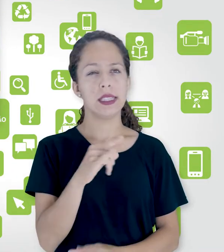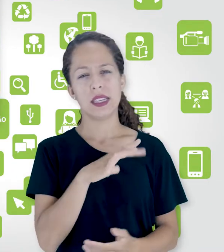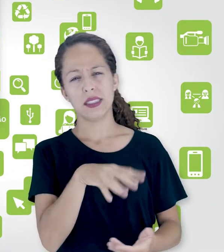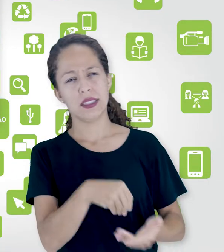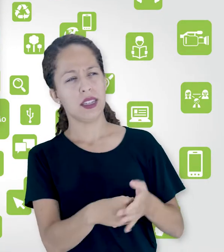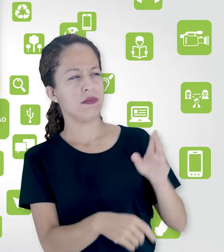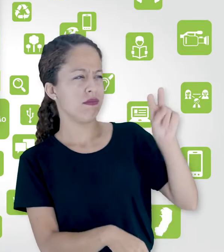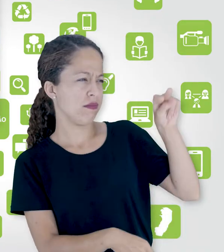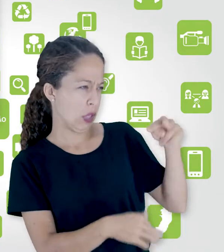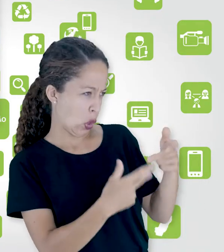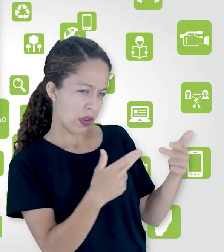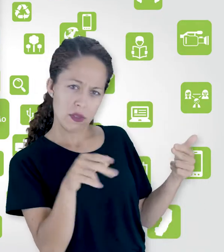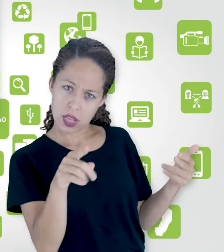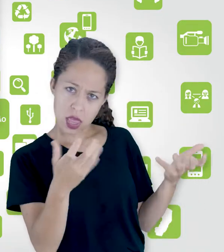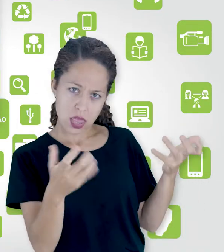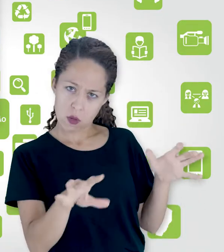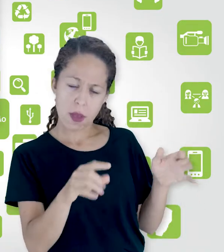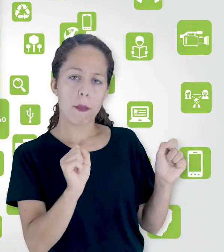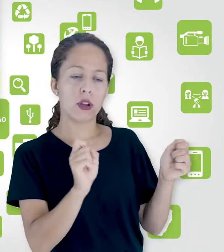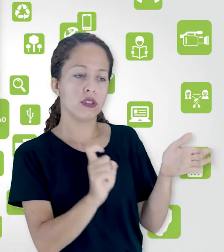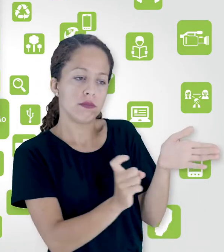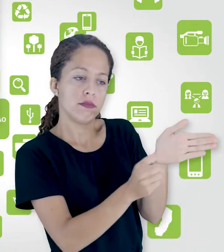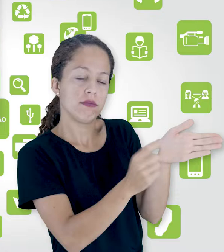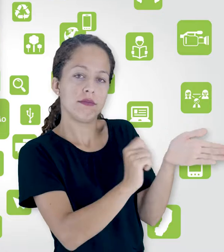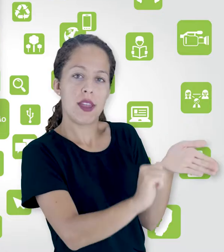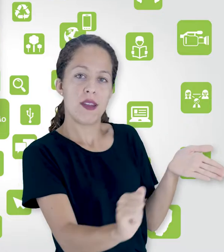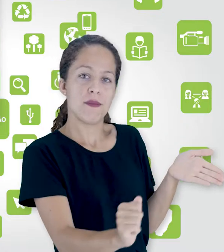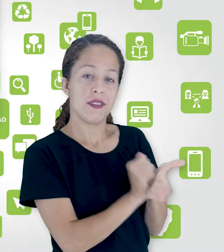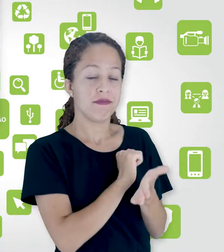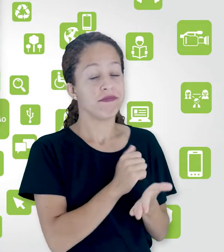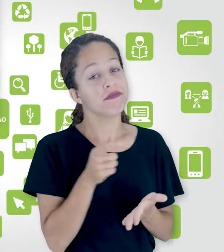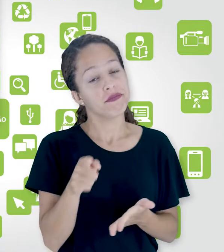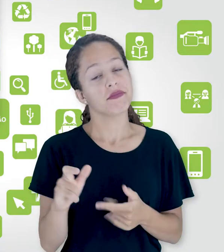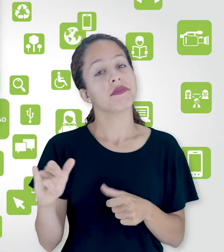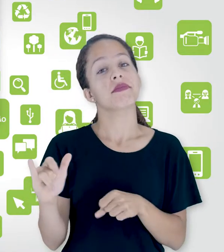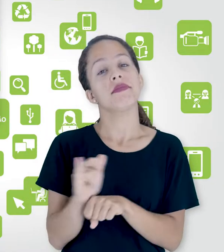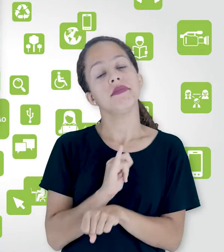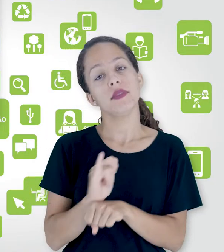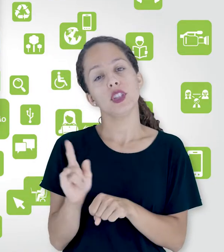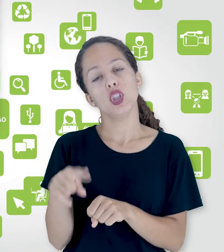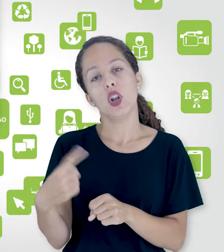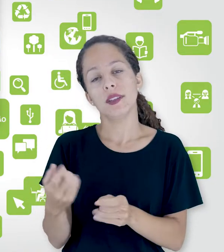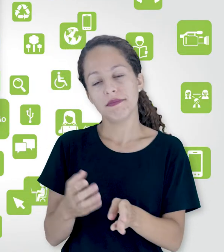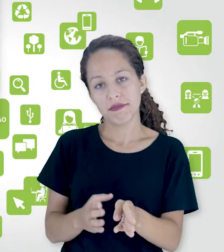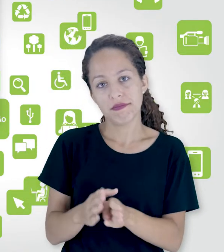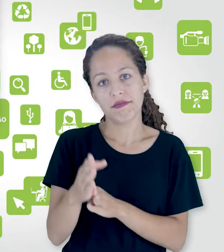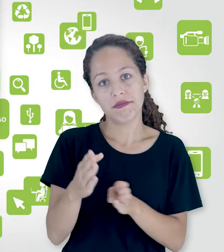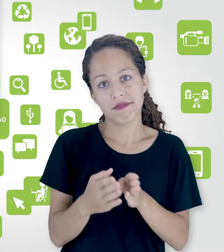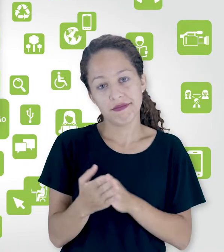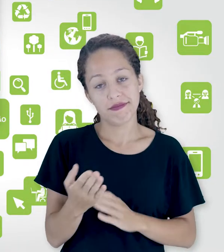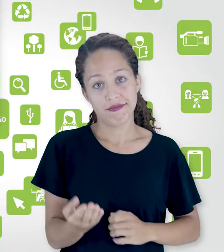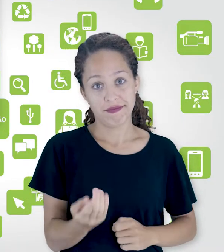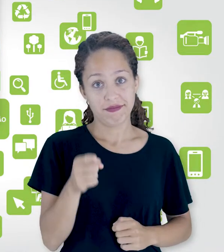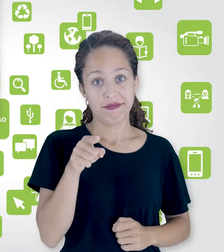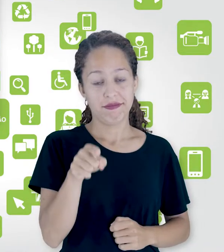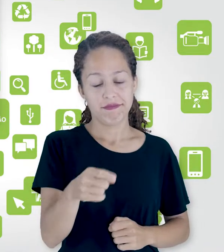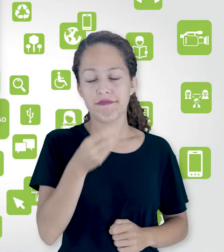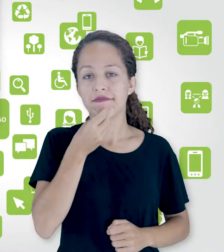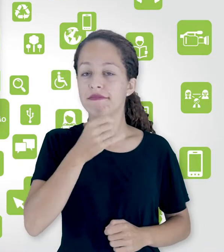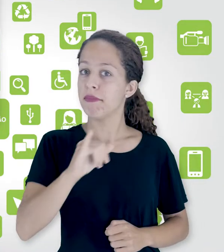item que você não quer, basta excluir, né? Bom, esse é um método que a gente indica para você aproveitar